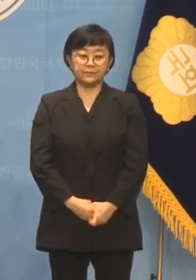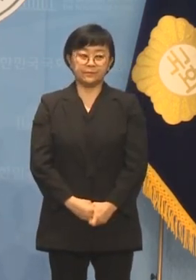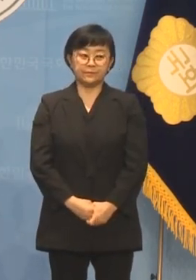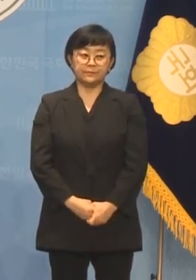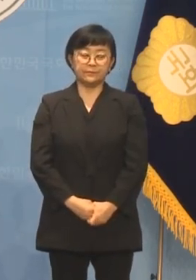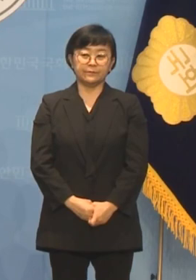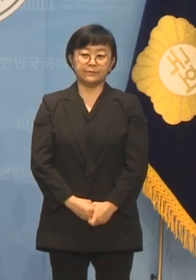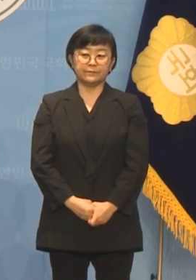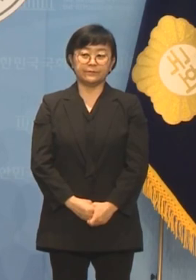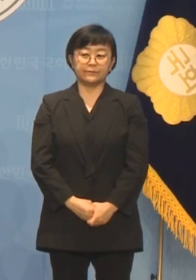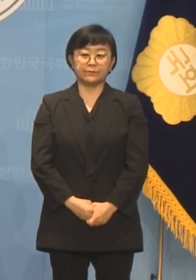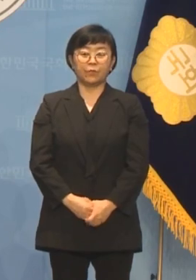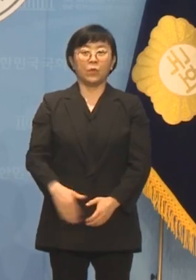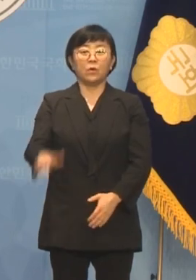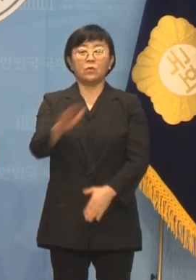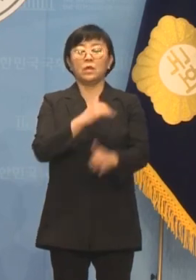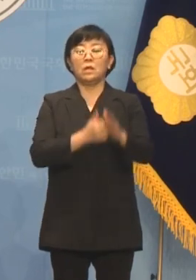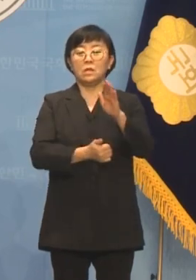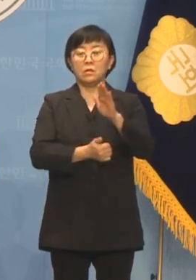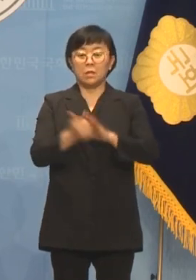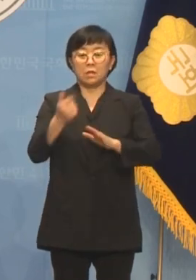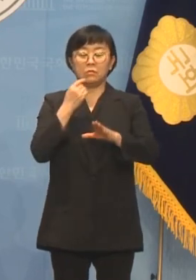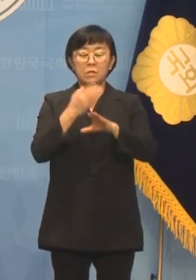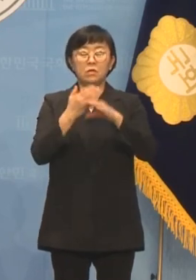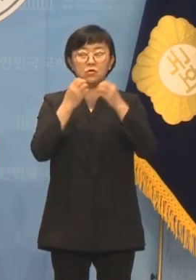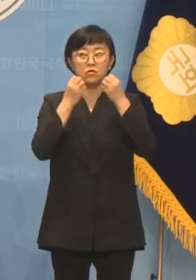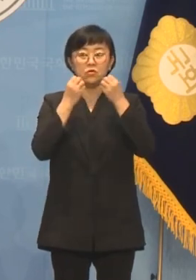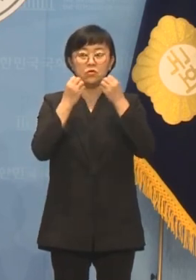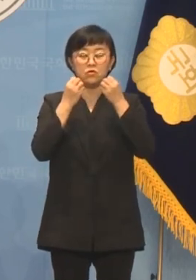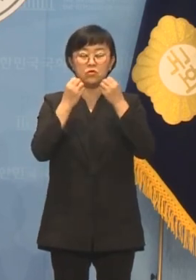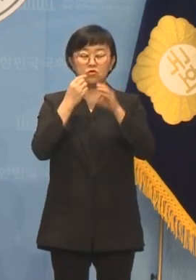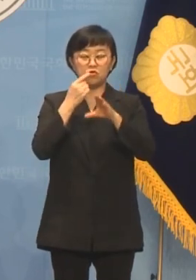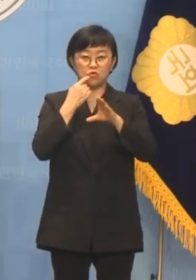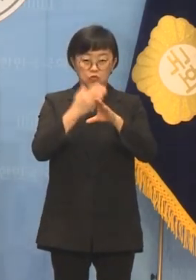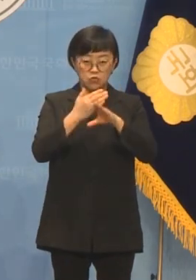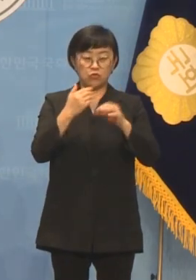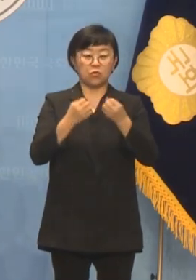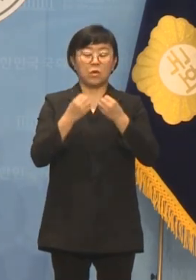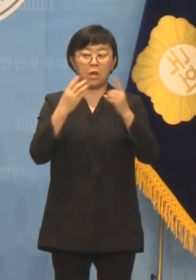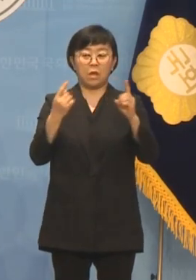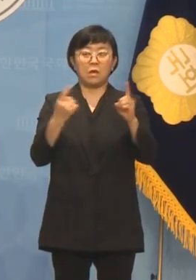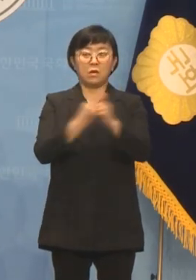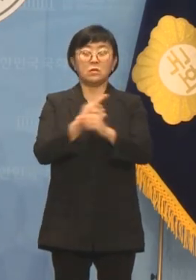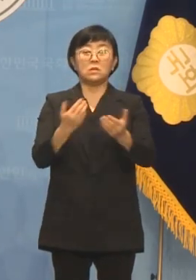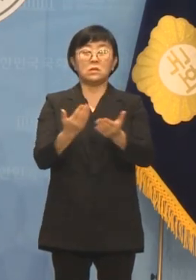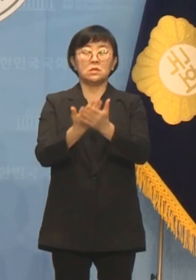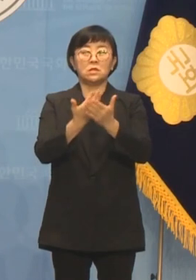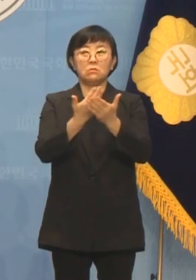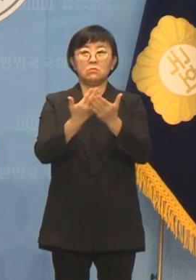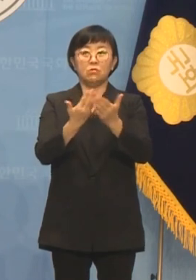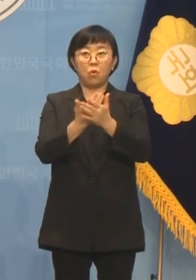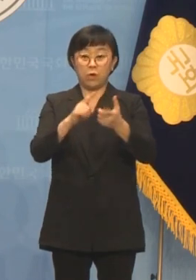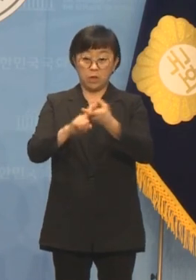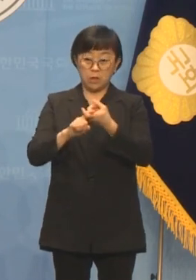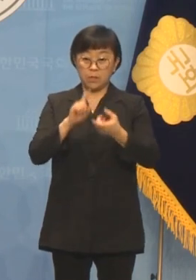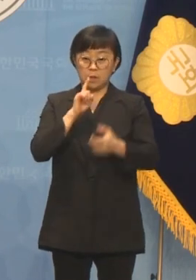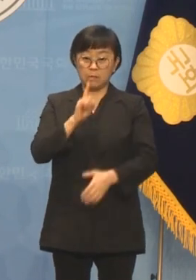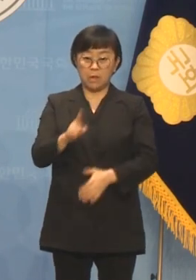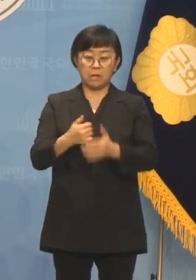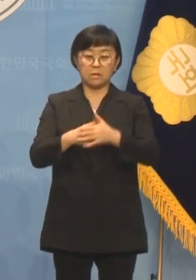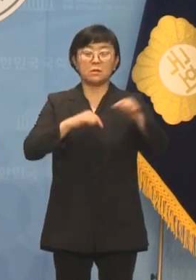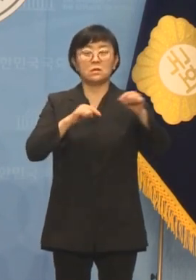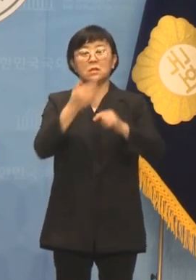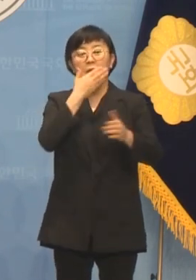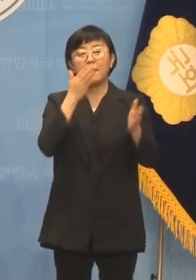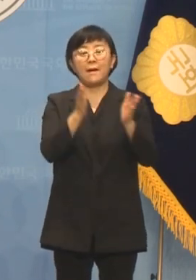그러나 우리의 희망이 민주개혁 진보 연합이라는 이름으로 포장이 된 정치적 야압이라는